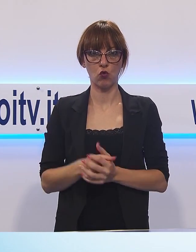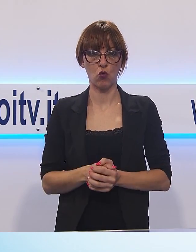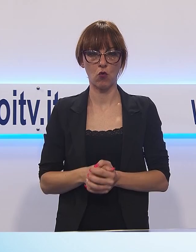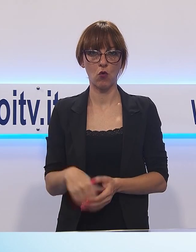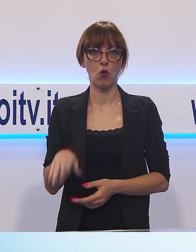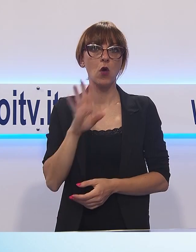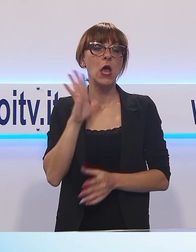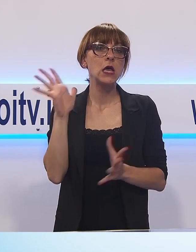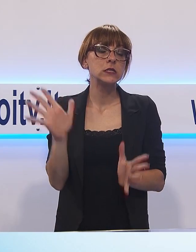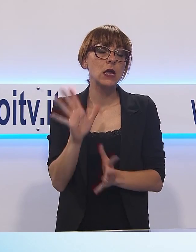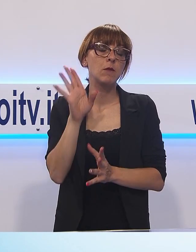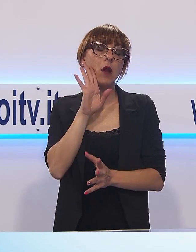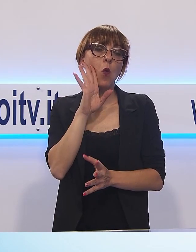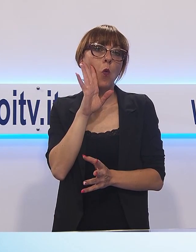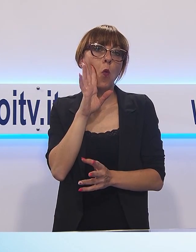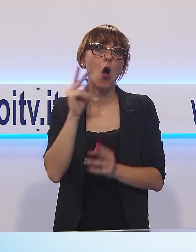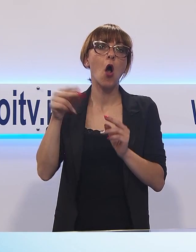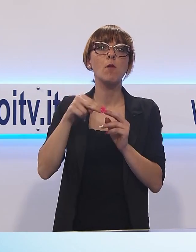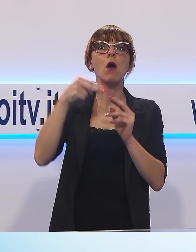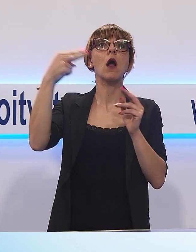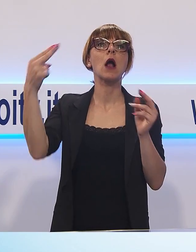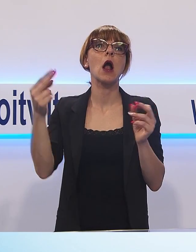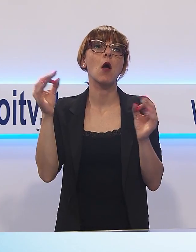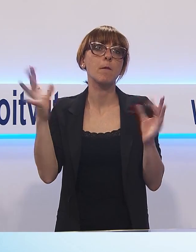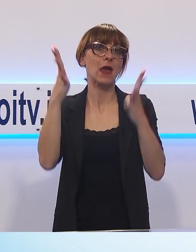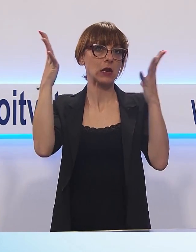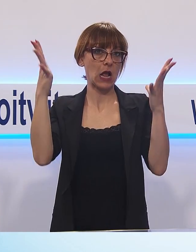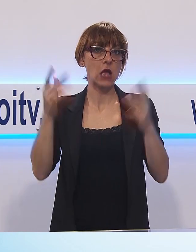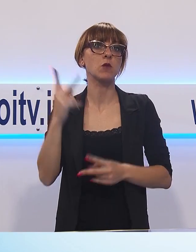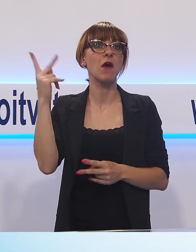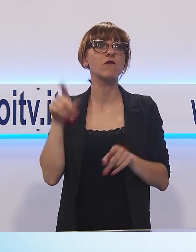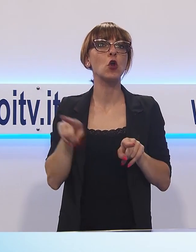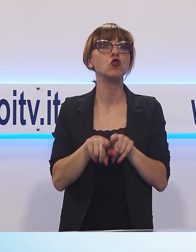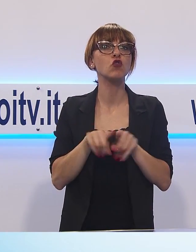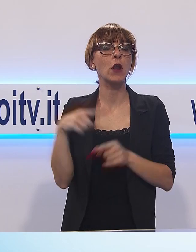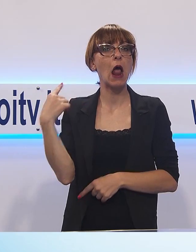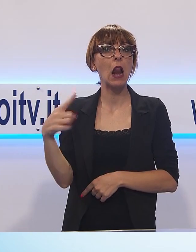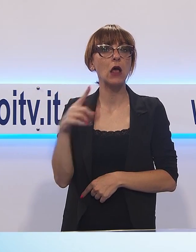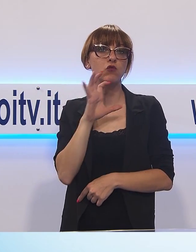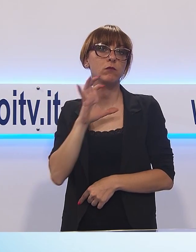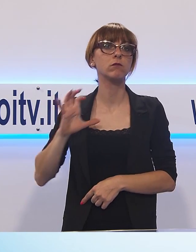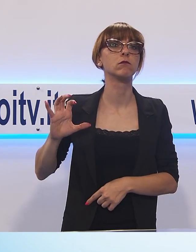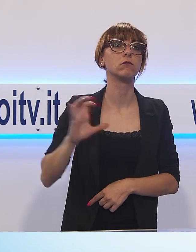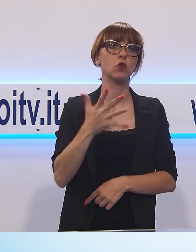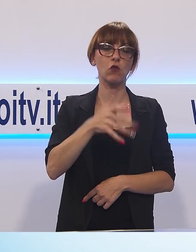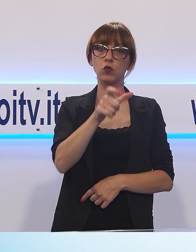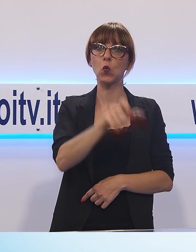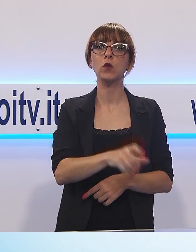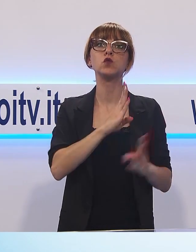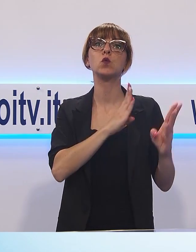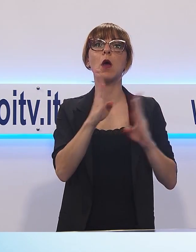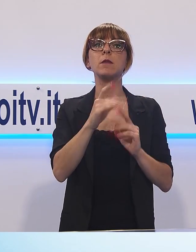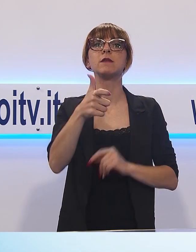accidentale, ma come riportato dal sito Lucca in diretta, la sorella ha presentato un'esposta alla questura di Pisa perché nei momenti di